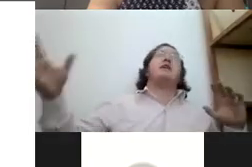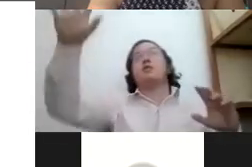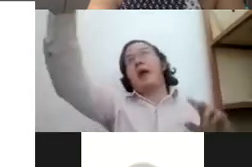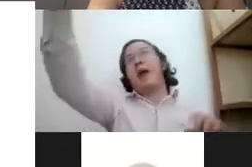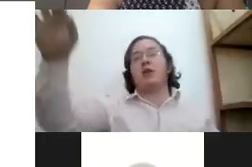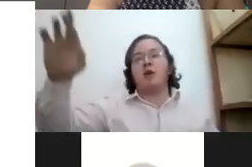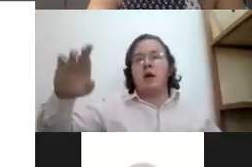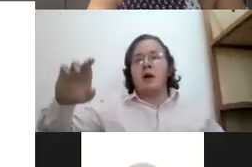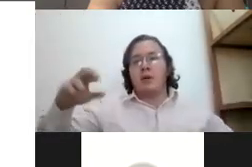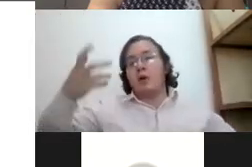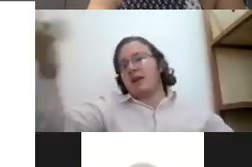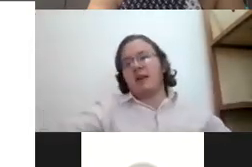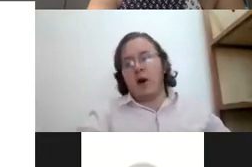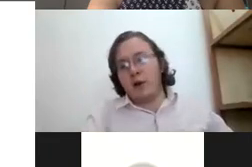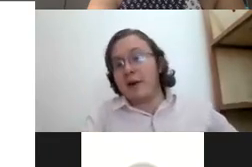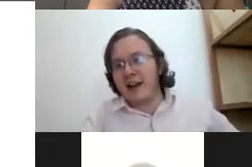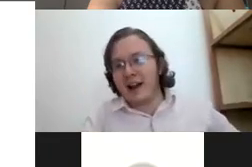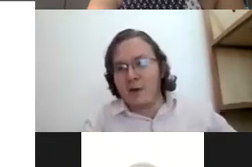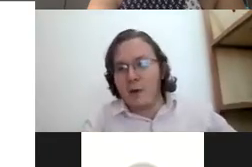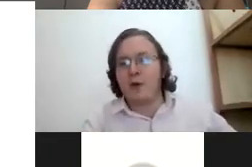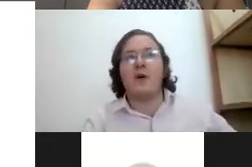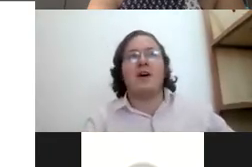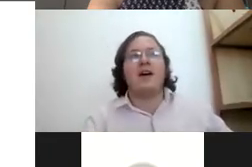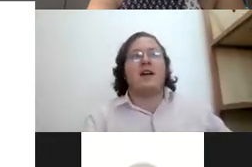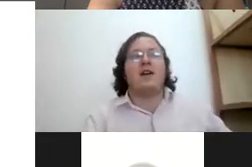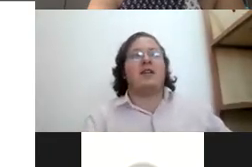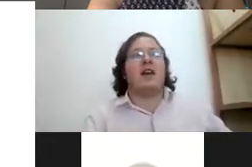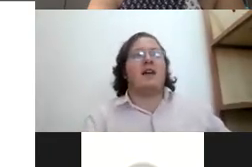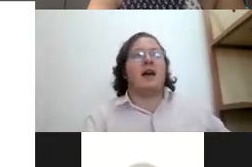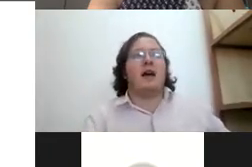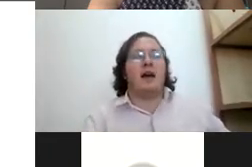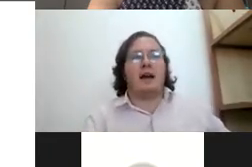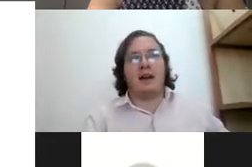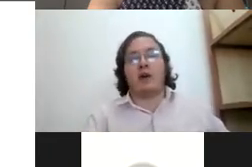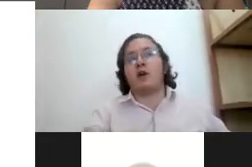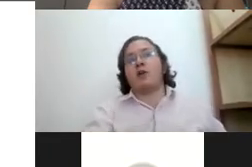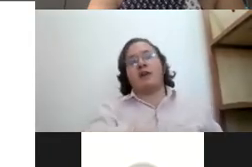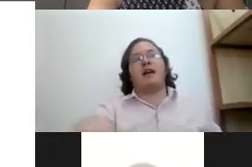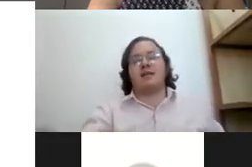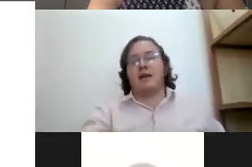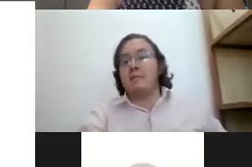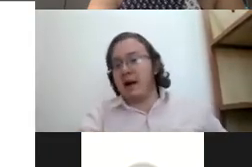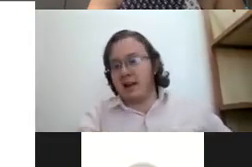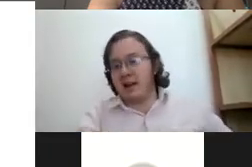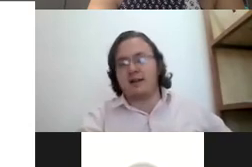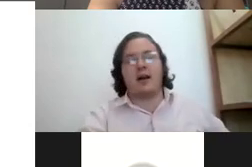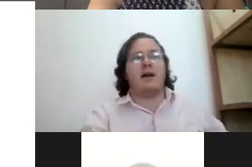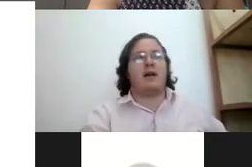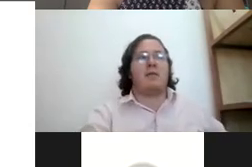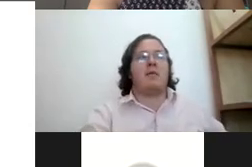los ve pero no entiende cuál es el nombre de cada uno no entiende el recorrido que nos dan que está bien padre y que está la verdad a me